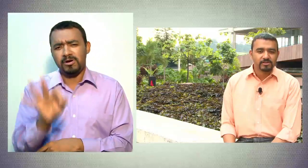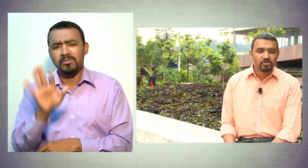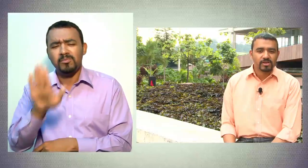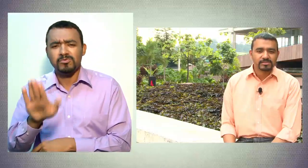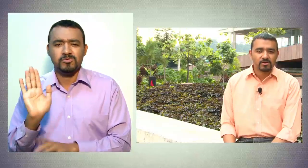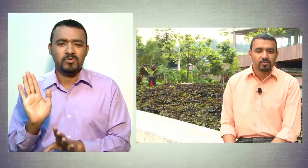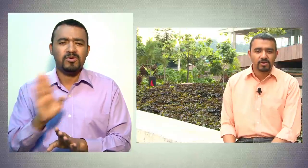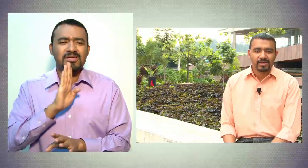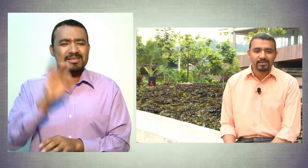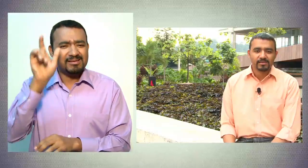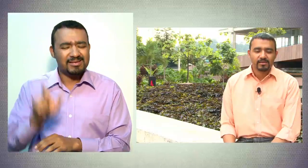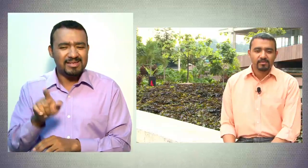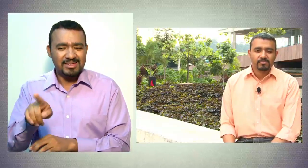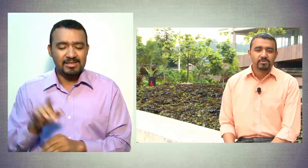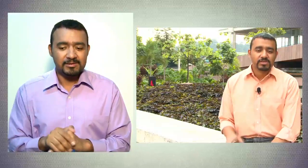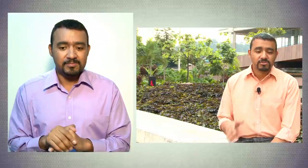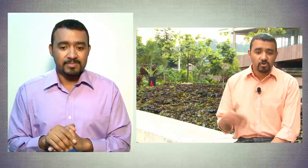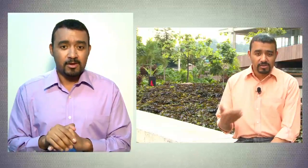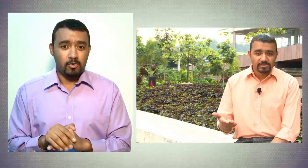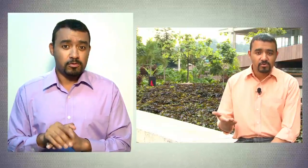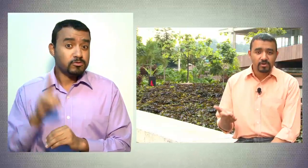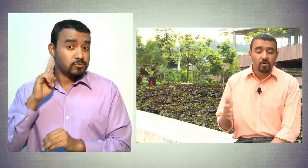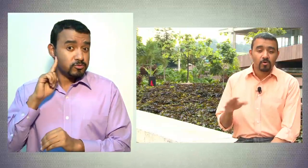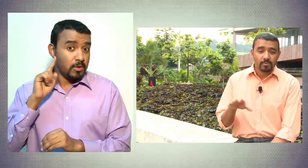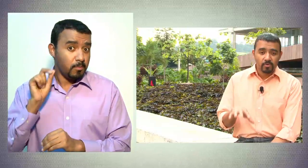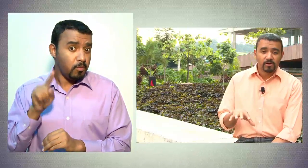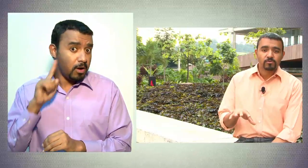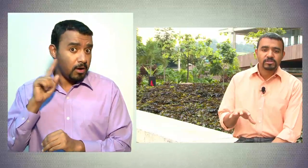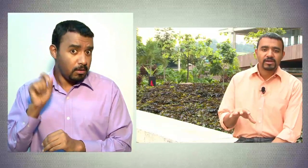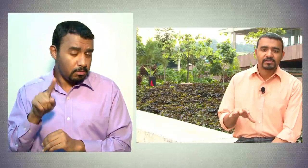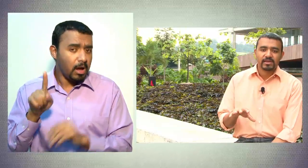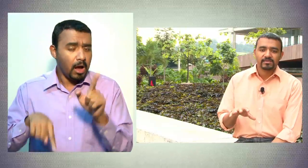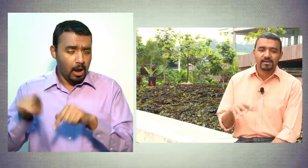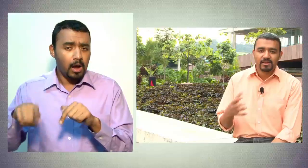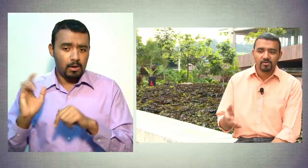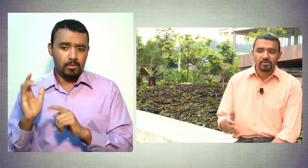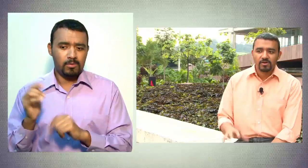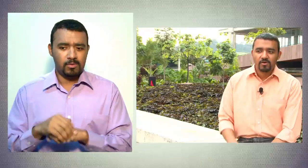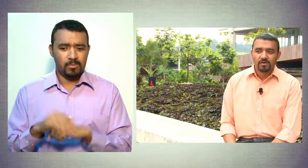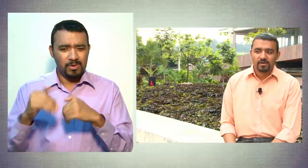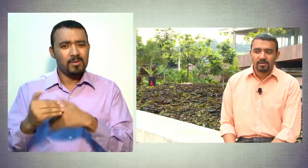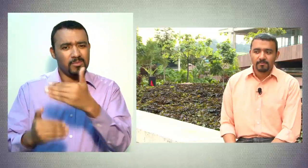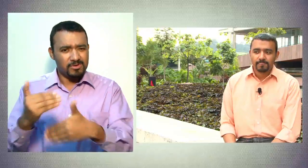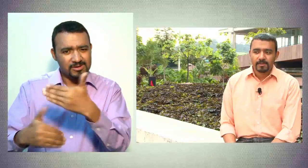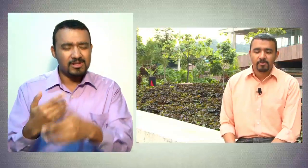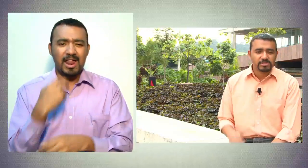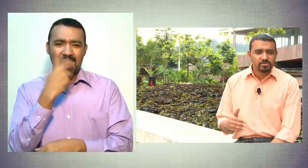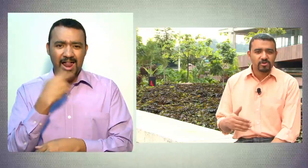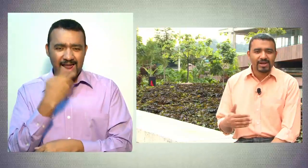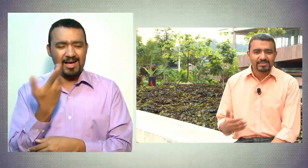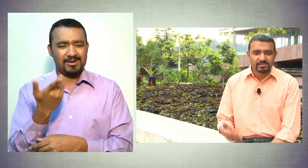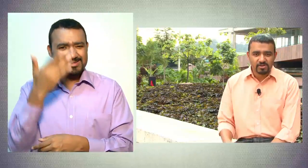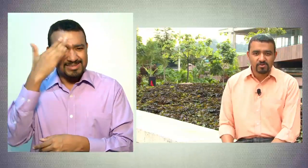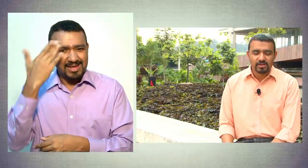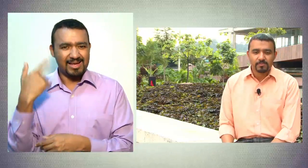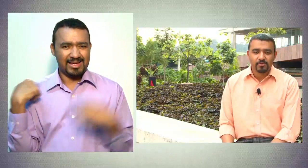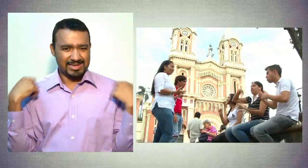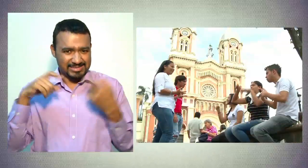de esta comunidad, personas sordas o hipoacúsicas que han tenido procesos de oralización y que por ende